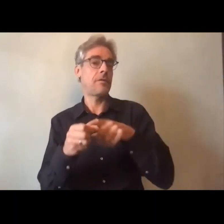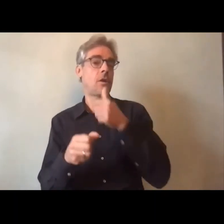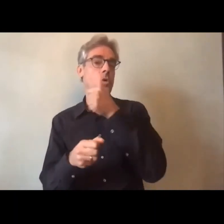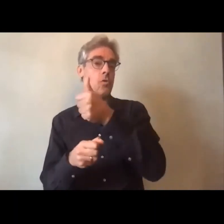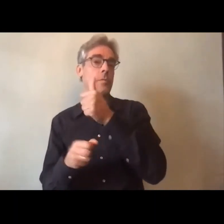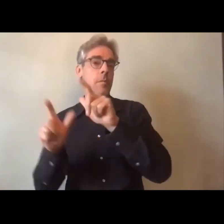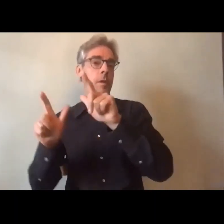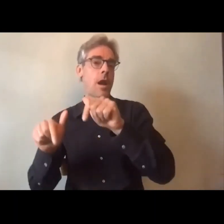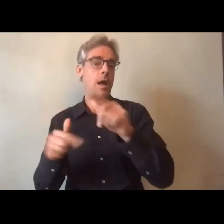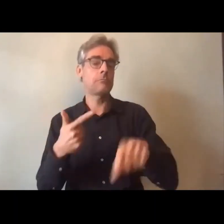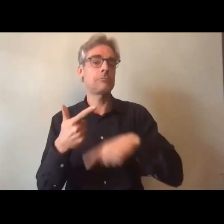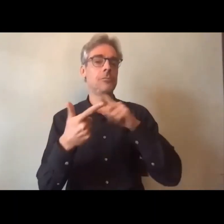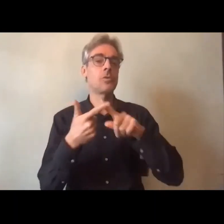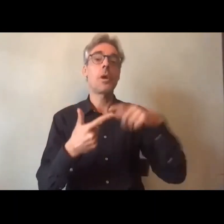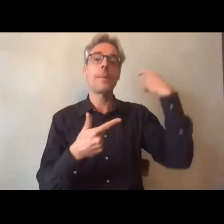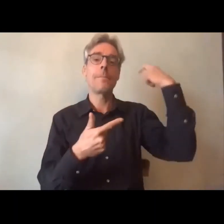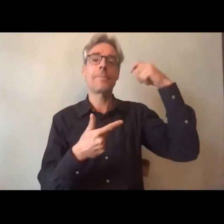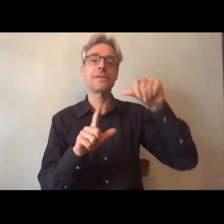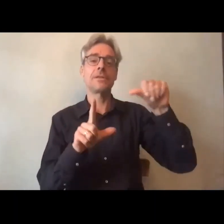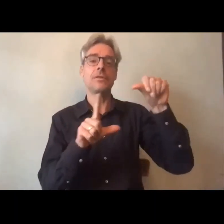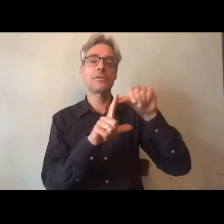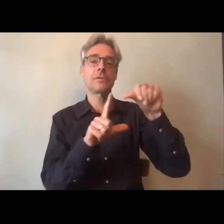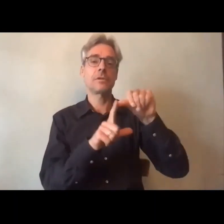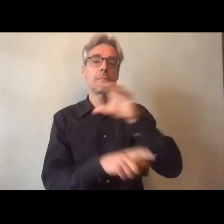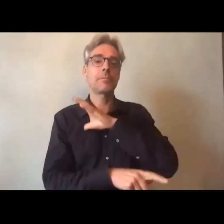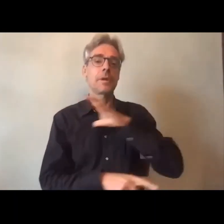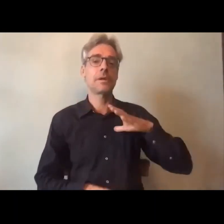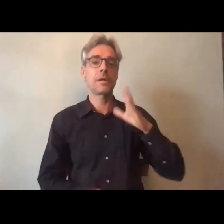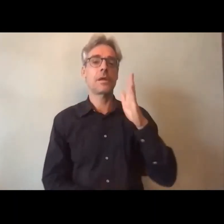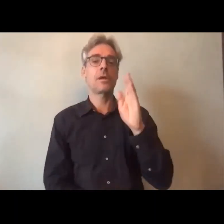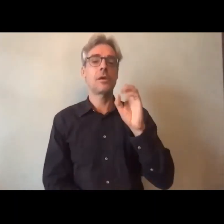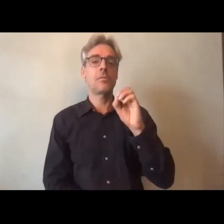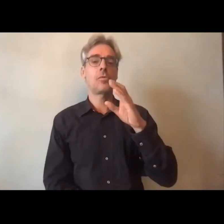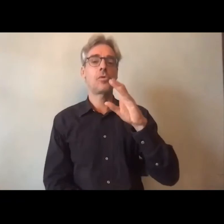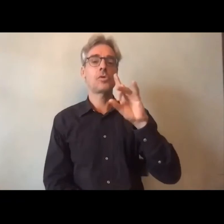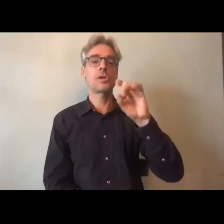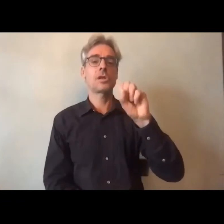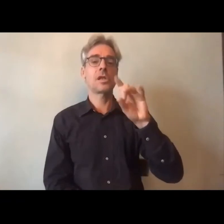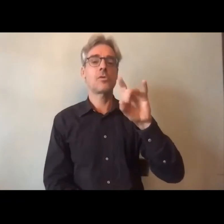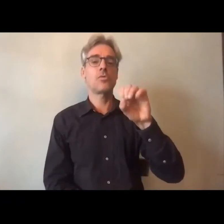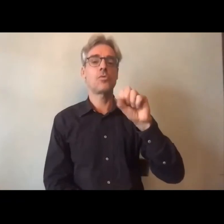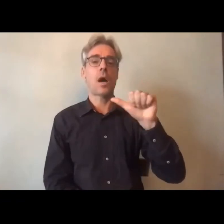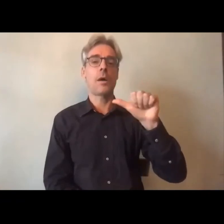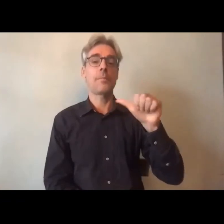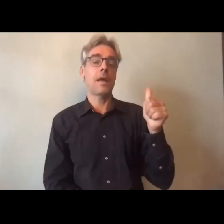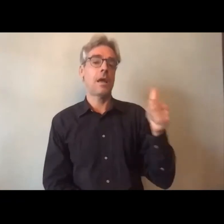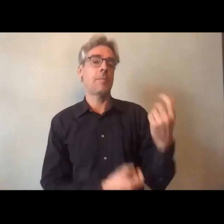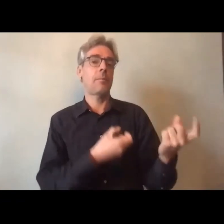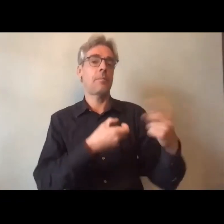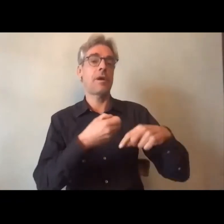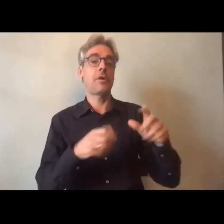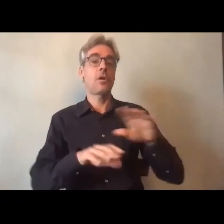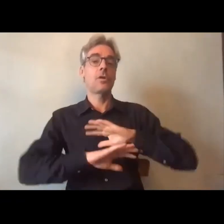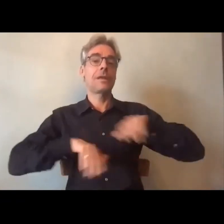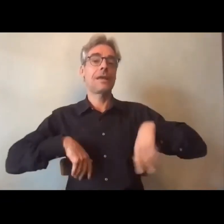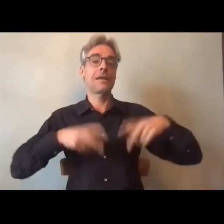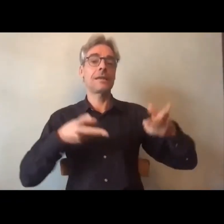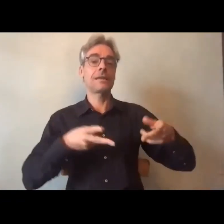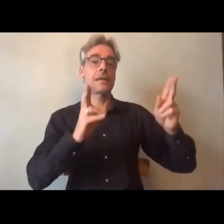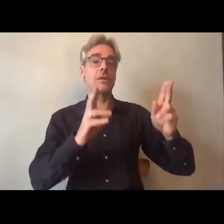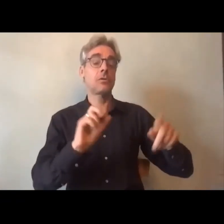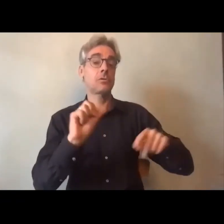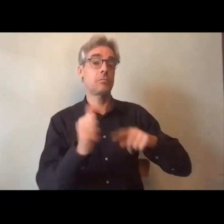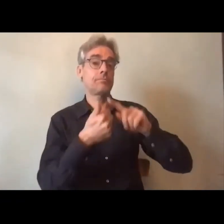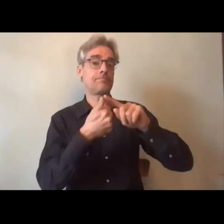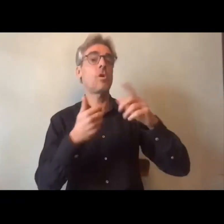parmi nous et puis la présidente de la GEPHIP Malika Bouchéoua qui nous a rejoint dans cette dernière séquence après avoir finalement